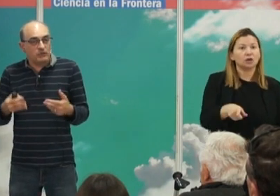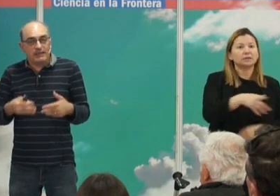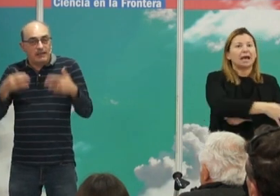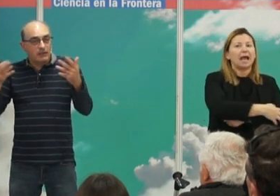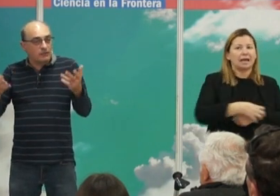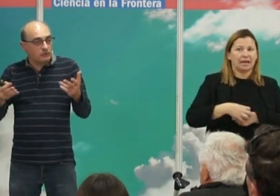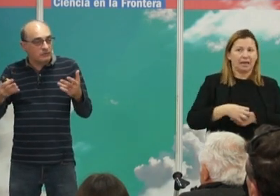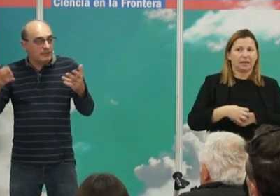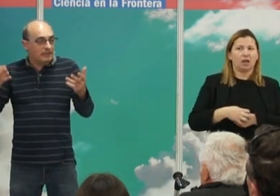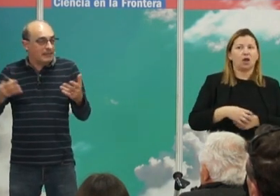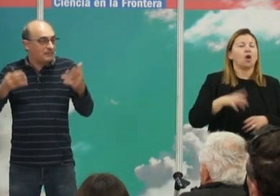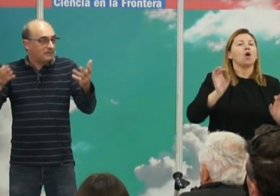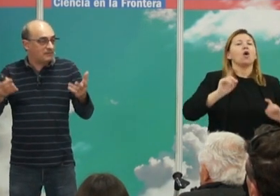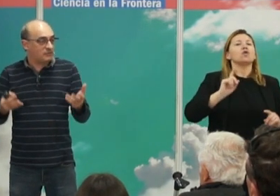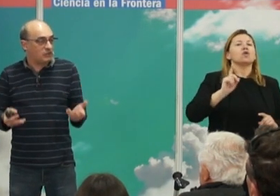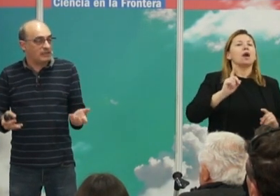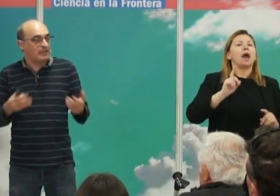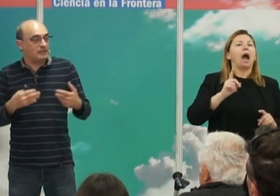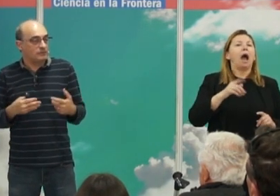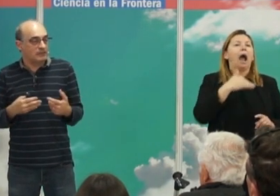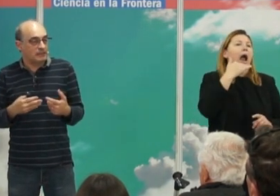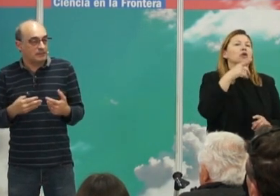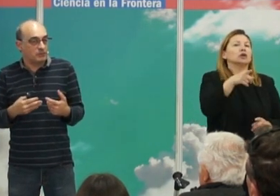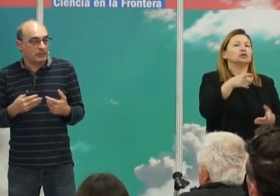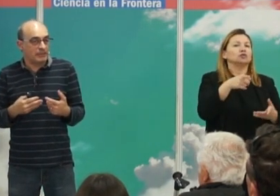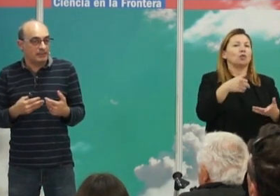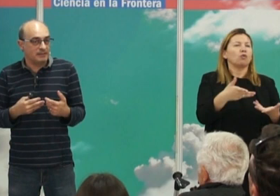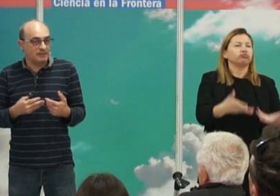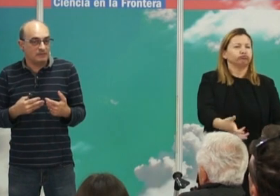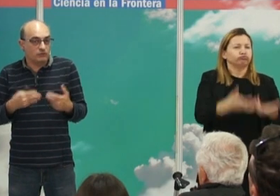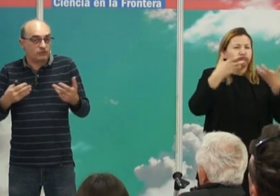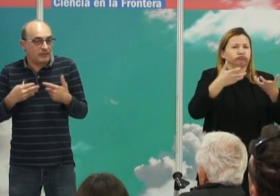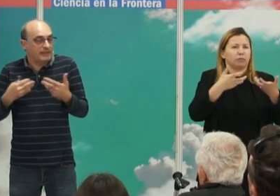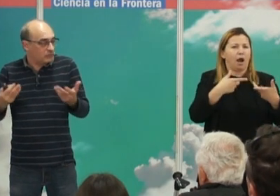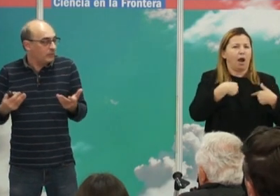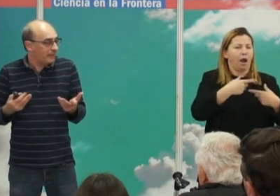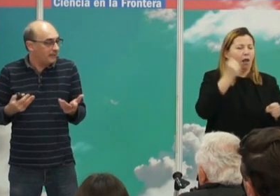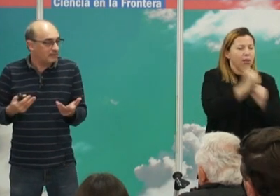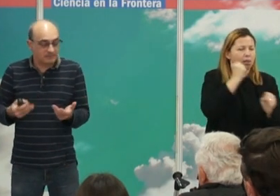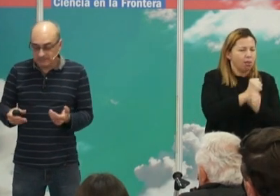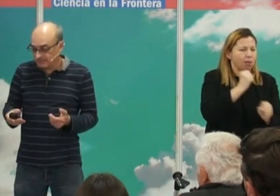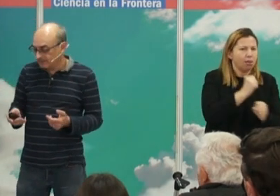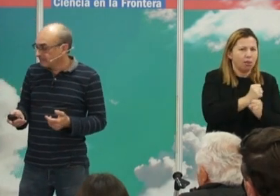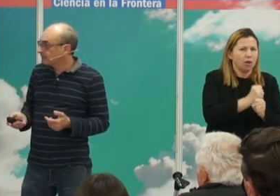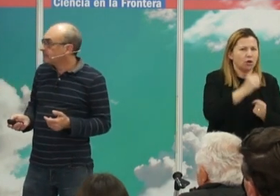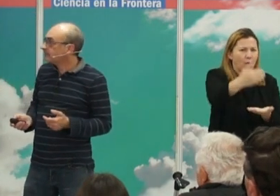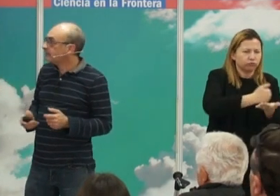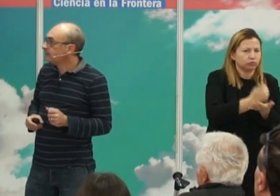por tanto no era algo que tú te ganabas sino que era un tipo de estatus social que tú heredabas